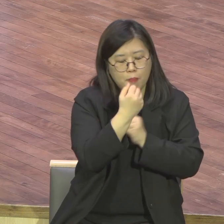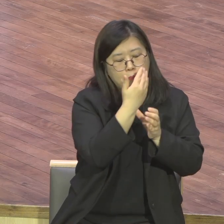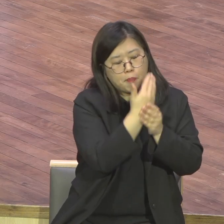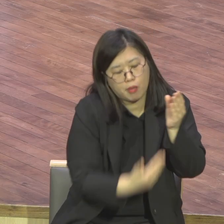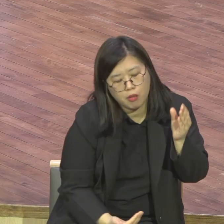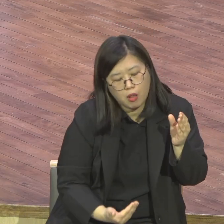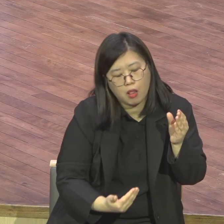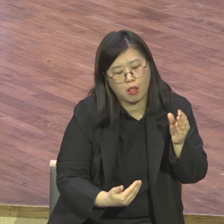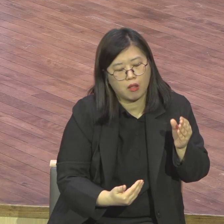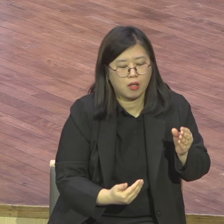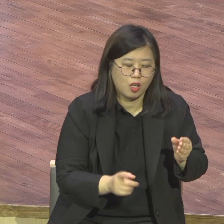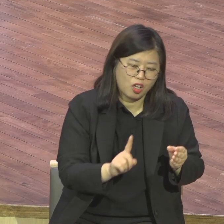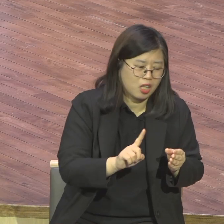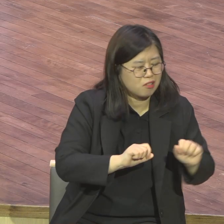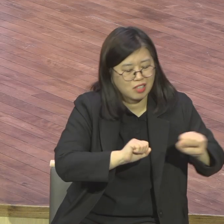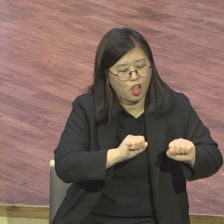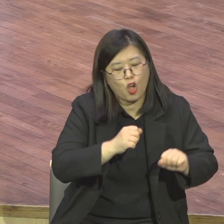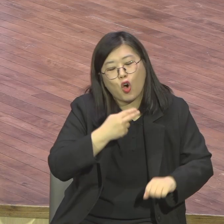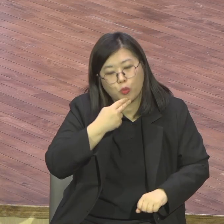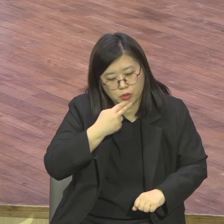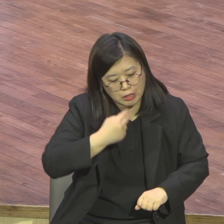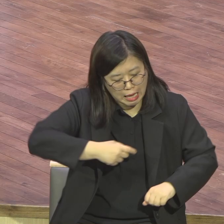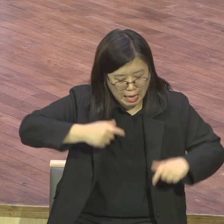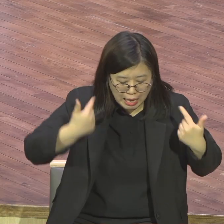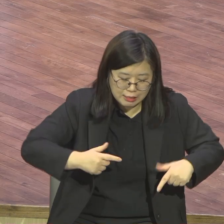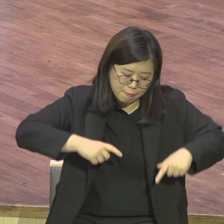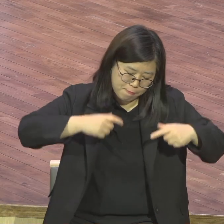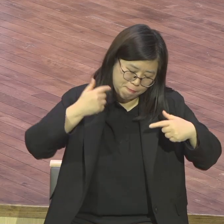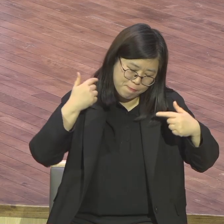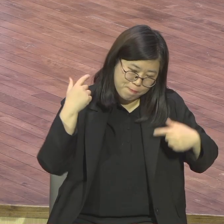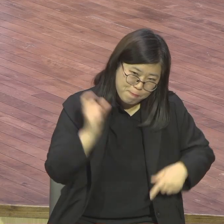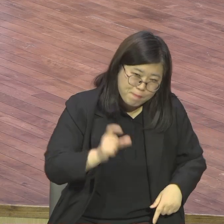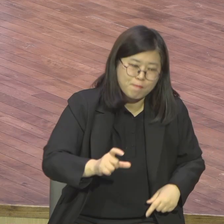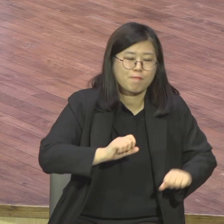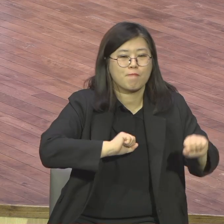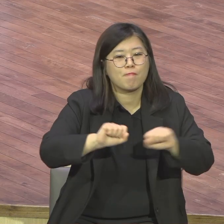자 그리스도 그리스도 그분은 완전합니다.